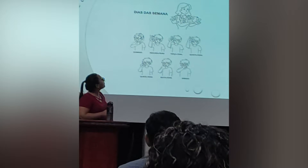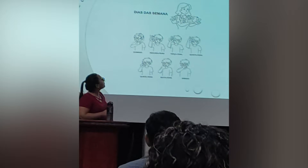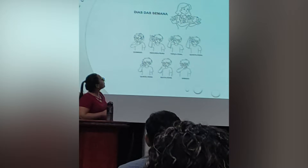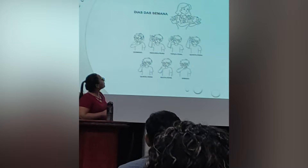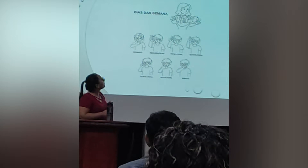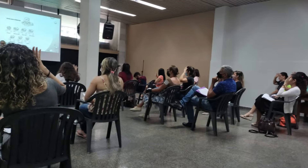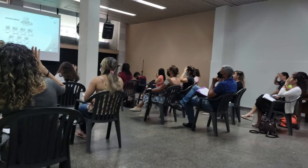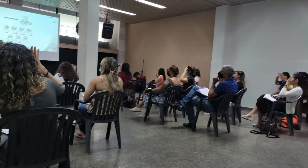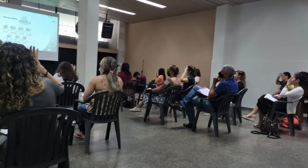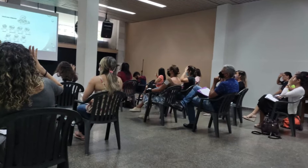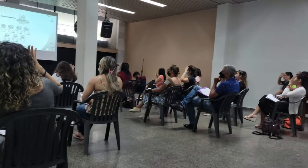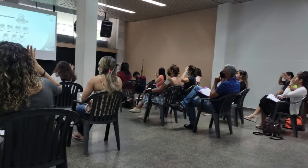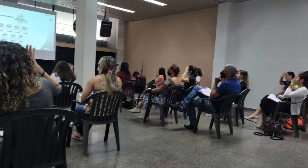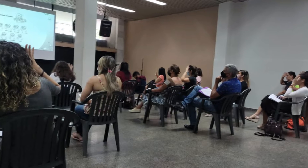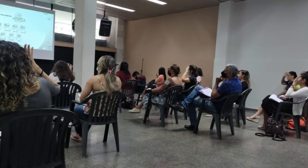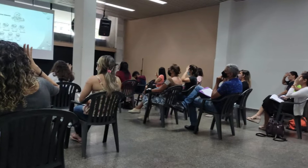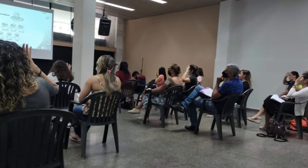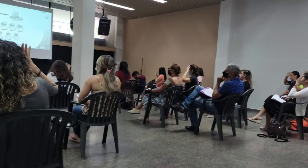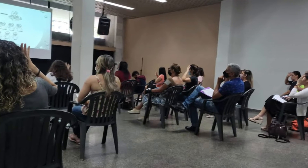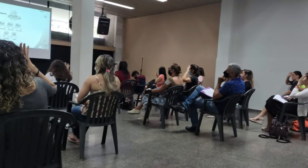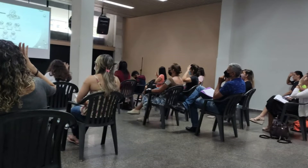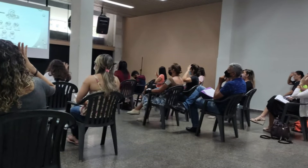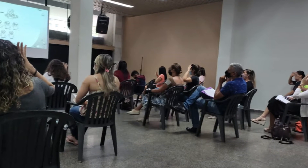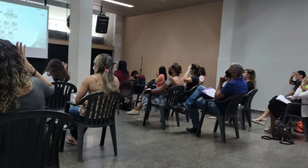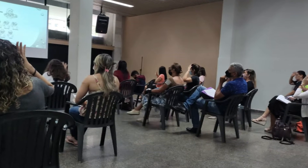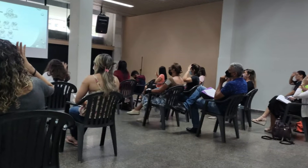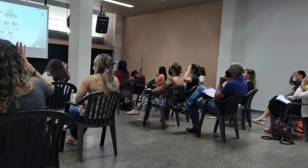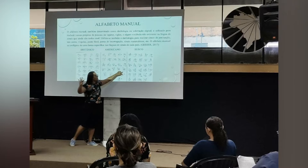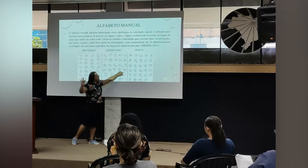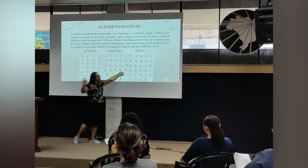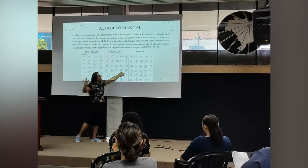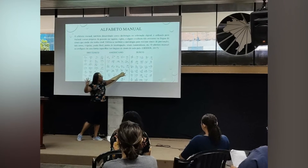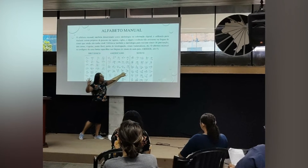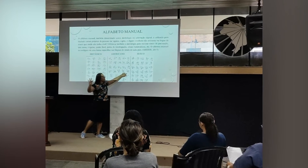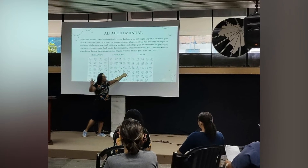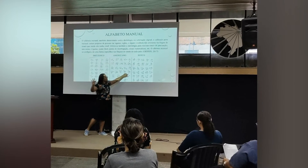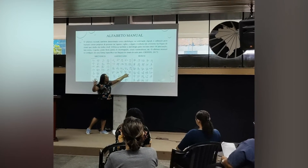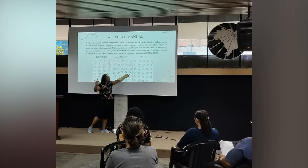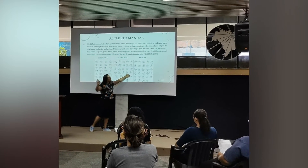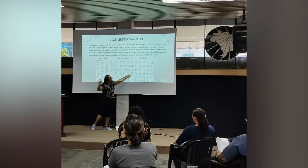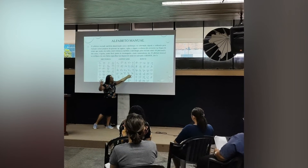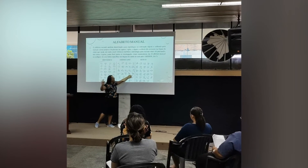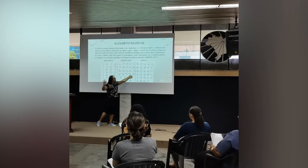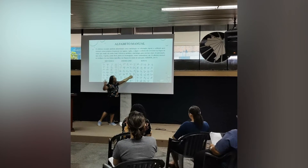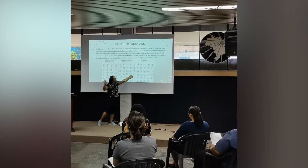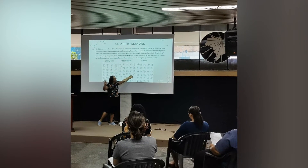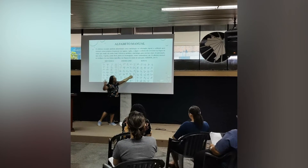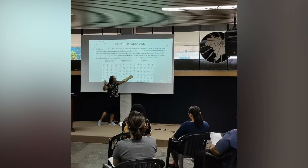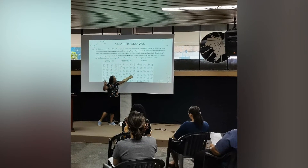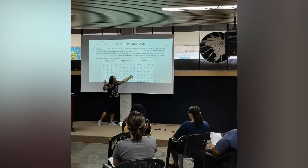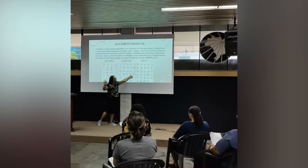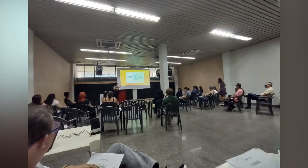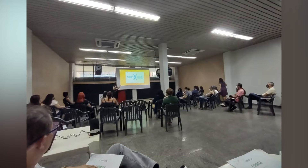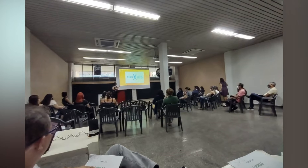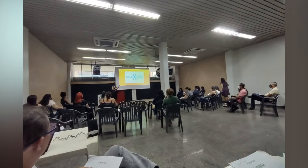Libras para a formação de obreiros realizado pela Missão Consurtos. Dez aulas que trarão métodos e